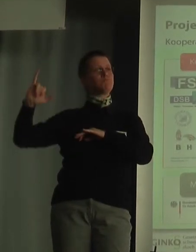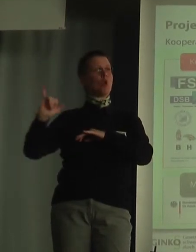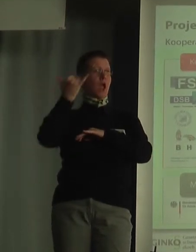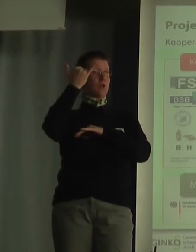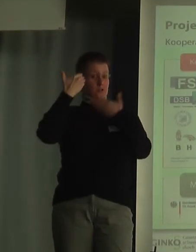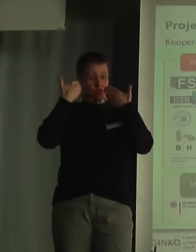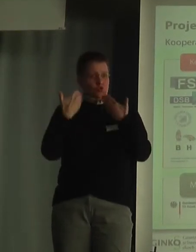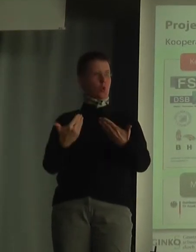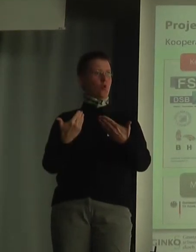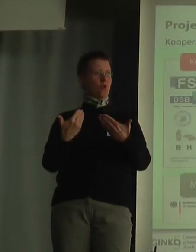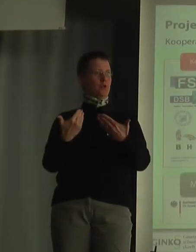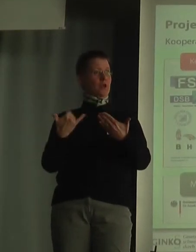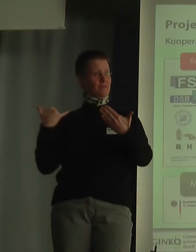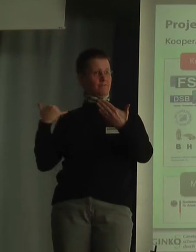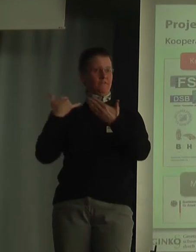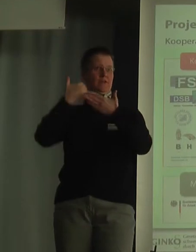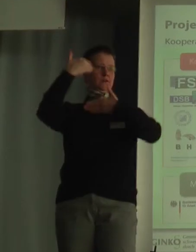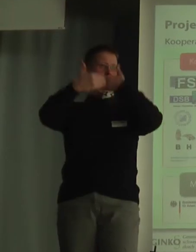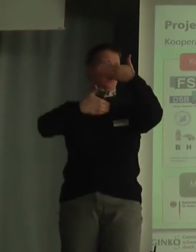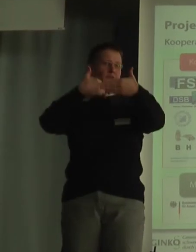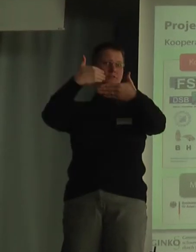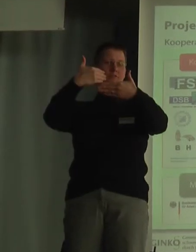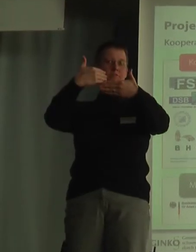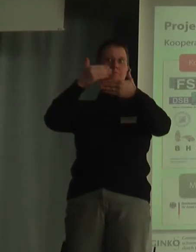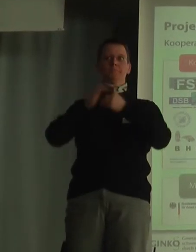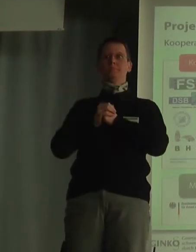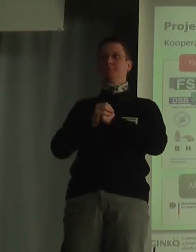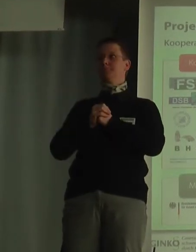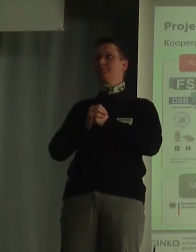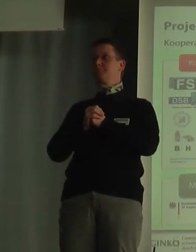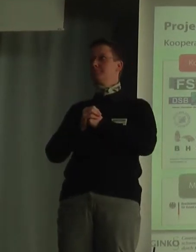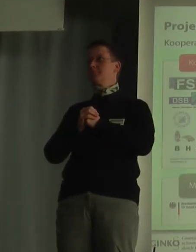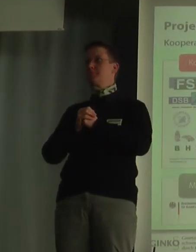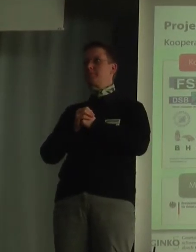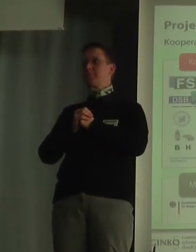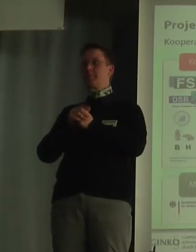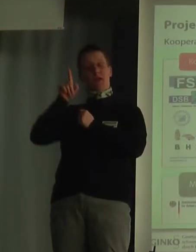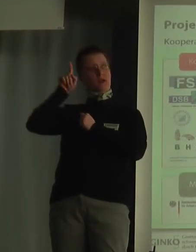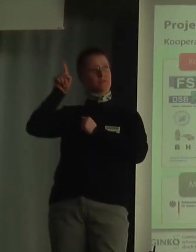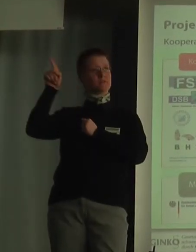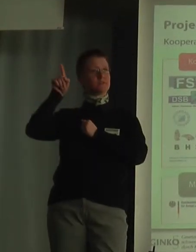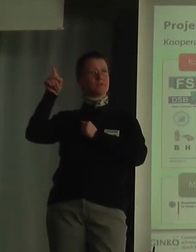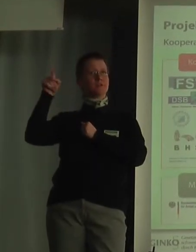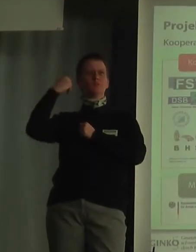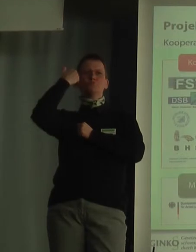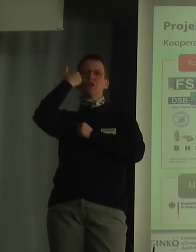geworden ist, wie es geworden ist. Er hat uns liebevoll gezwungen,